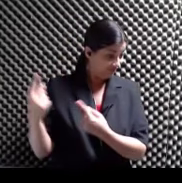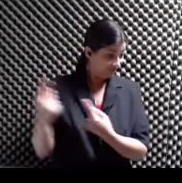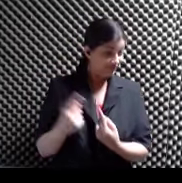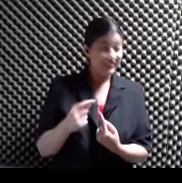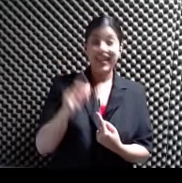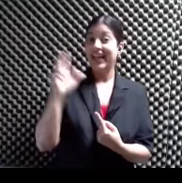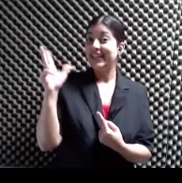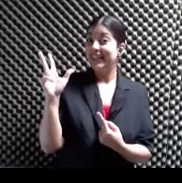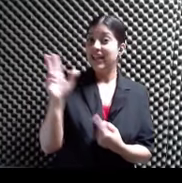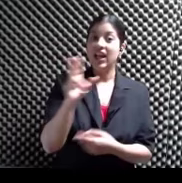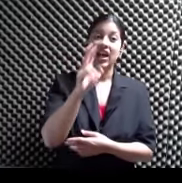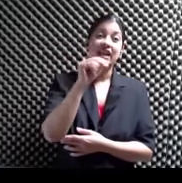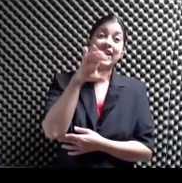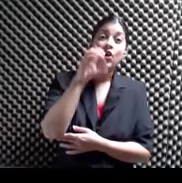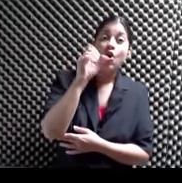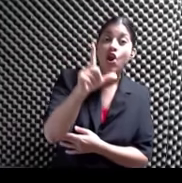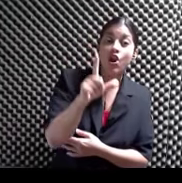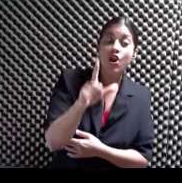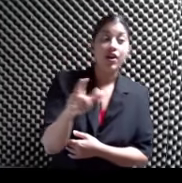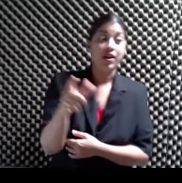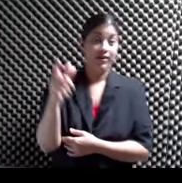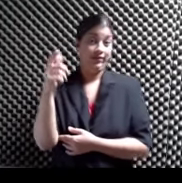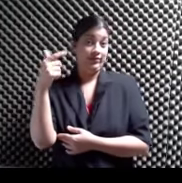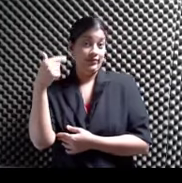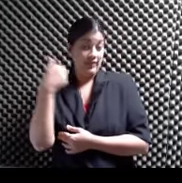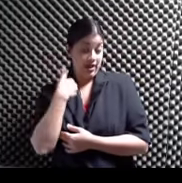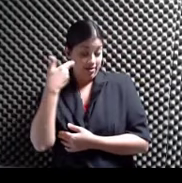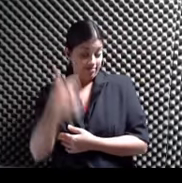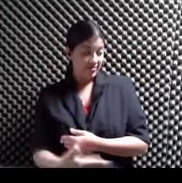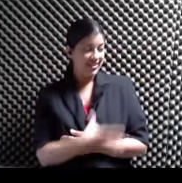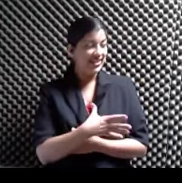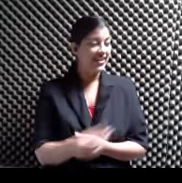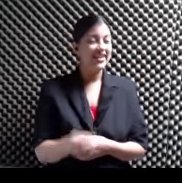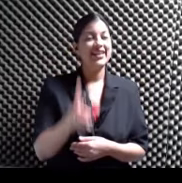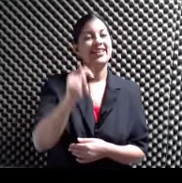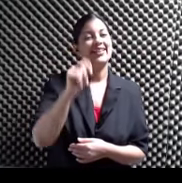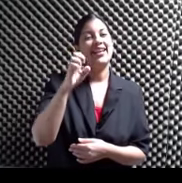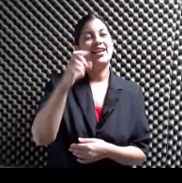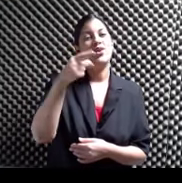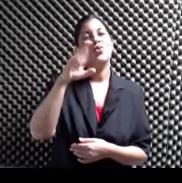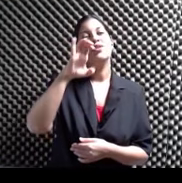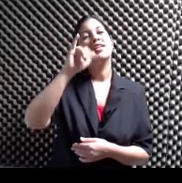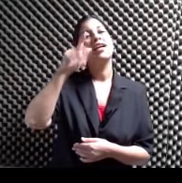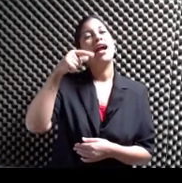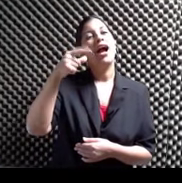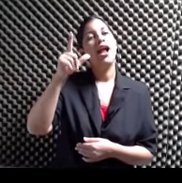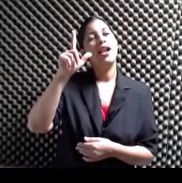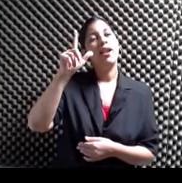Nicole A esta servidora Y a Tegucigalpa Que sabemos que es La capital de Honduras Pero también En el libro Es un personaje